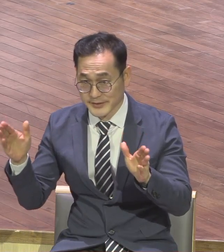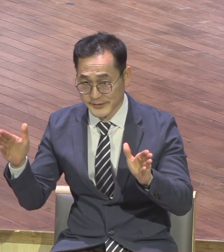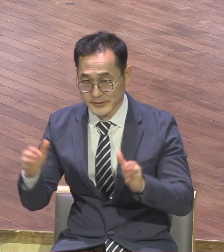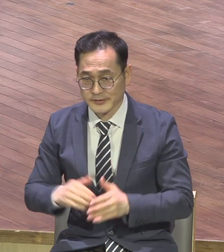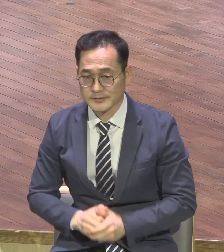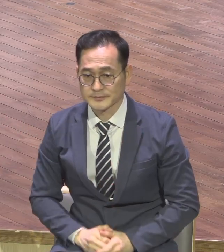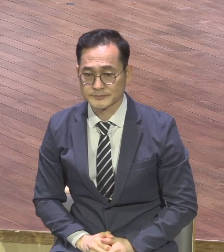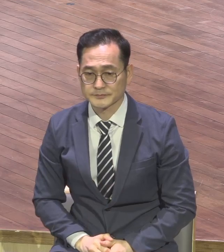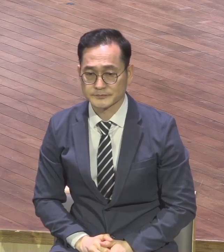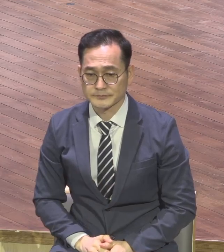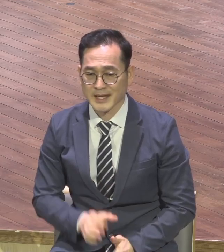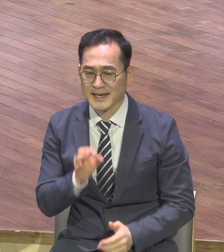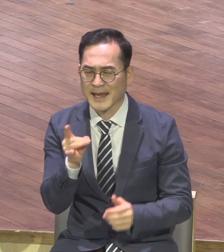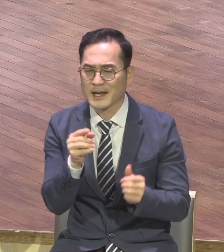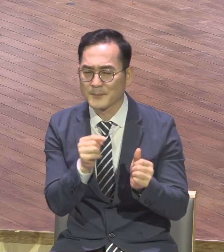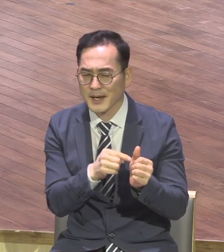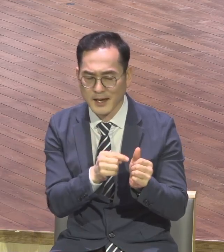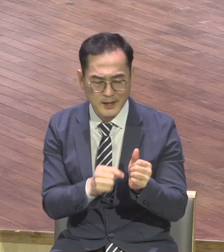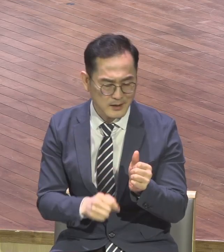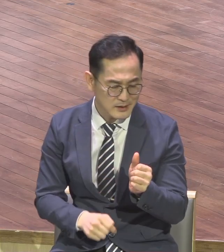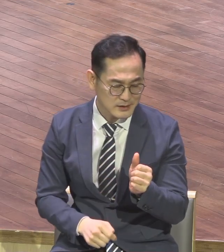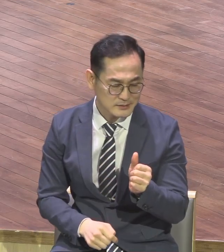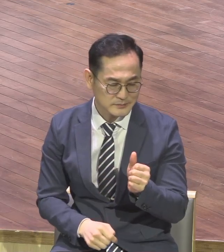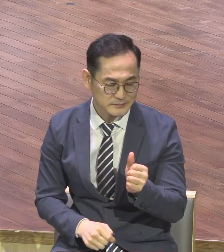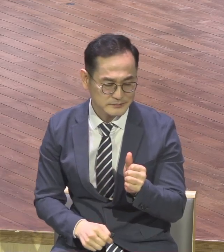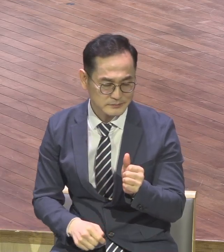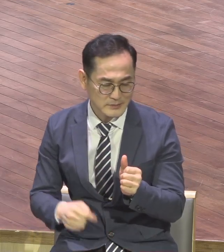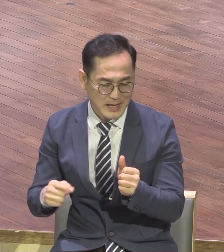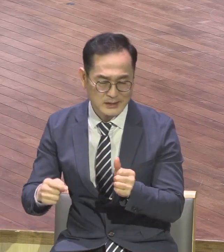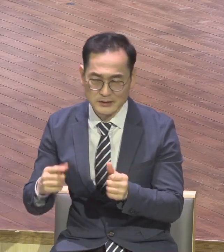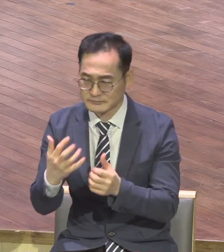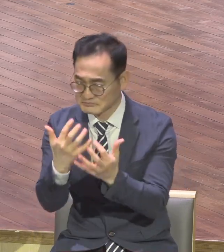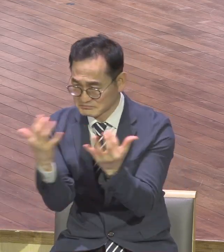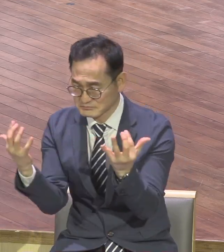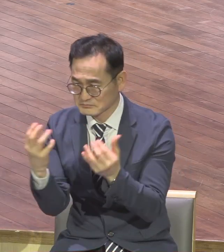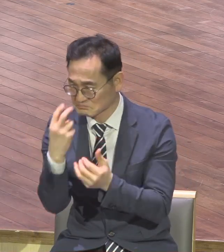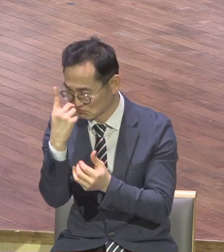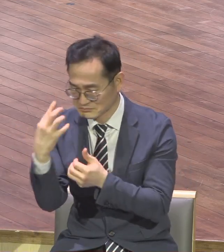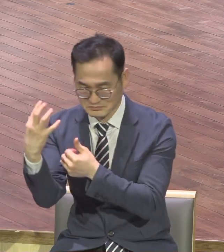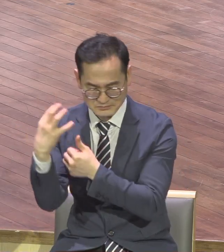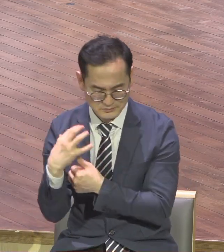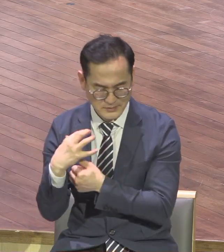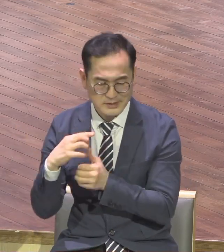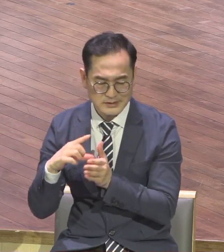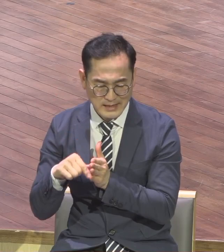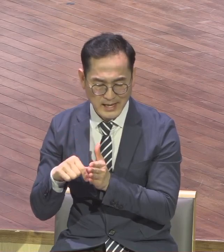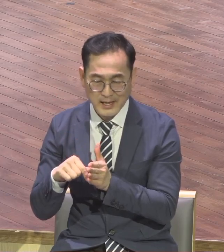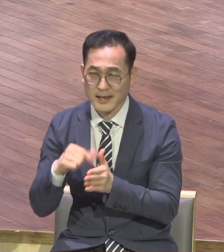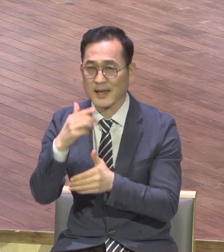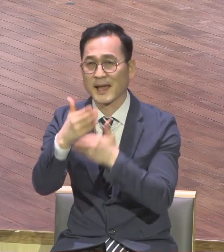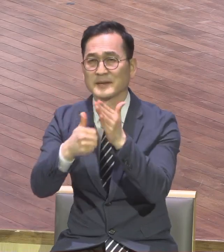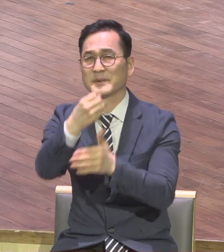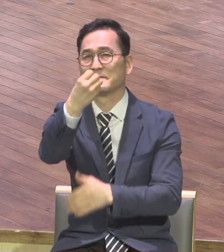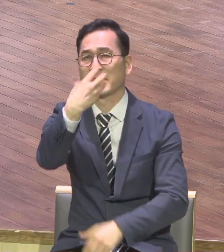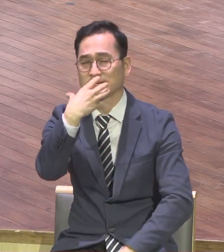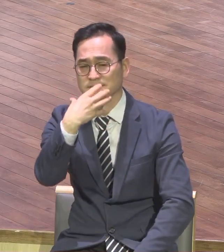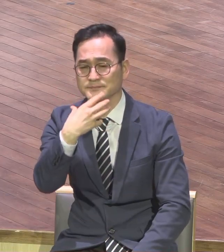에레미야가 아직 시대의 또래 갇혔을 때에 여호와의 말씀이 그에게 두 번째로 이만이라